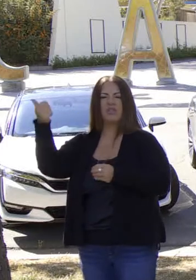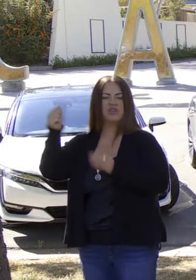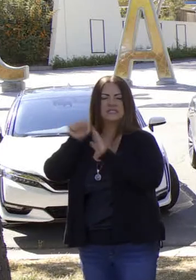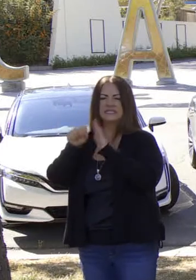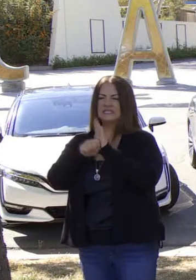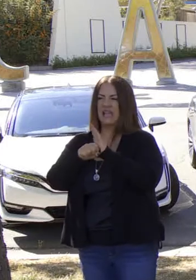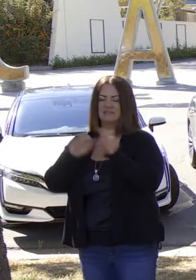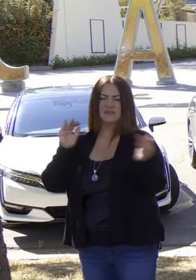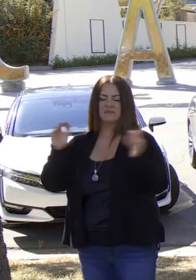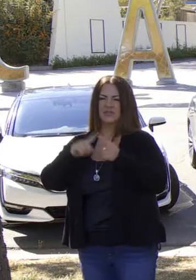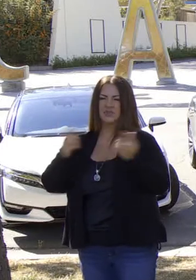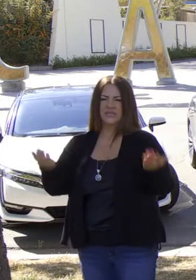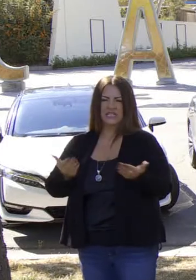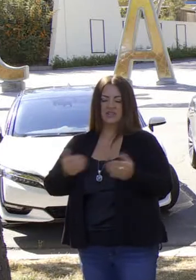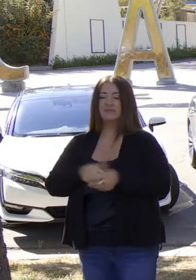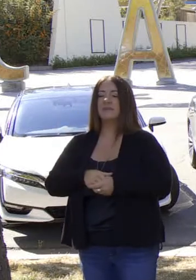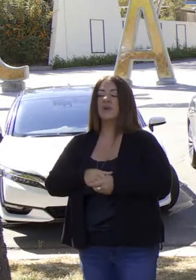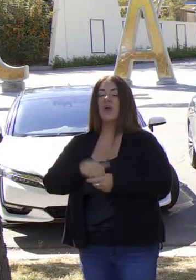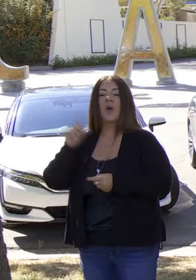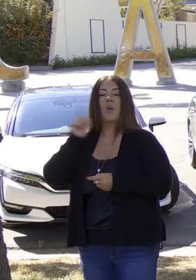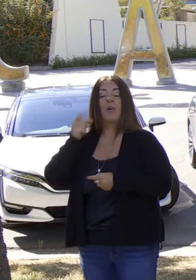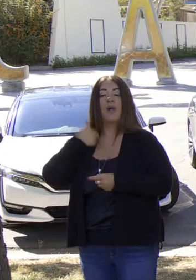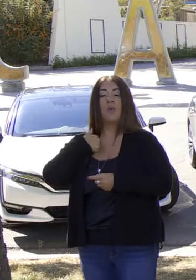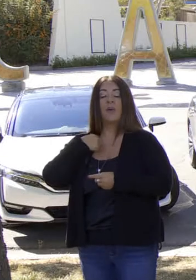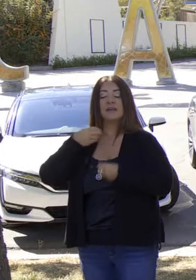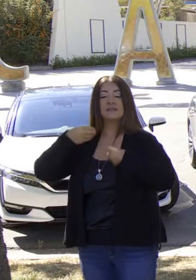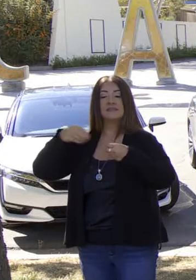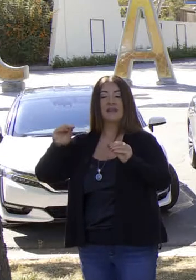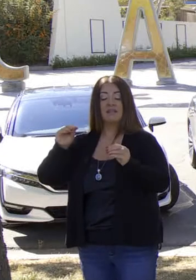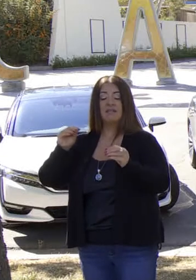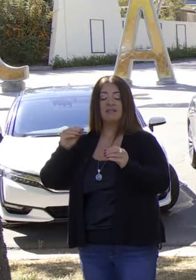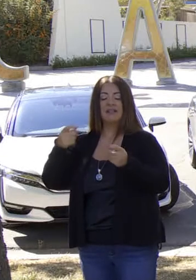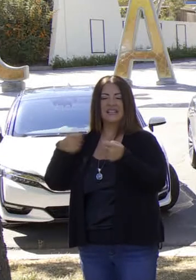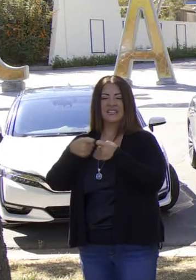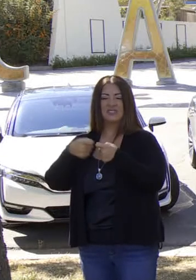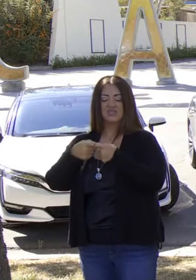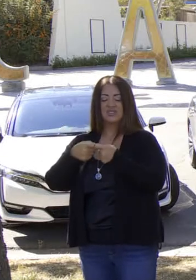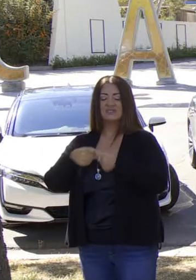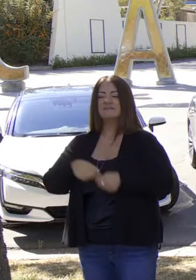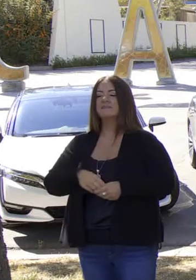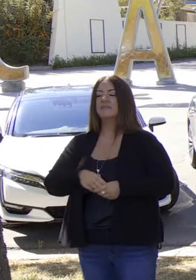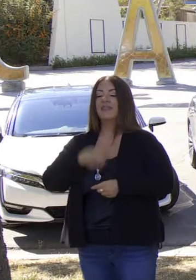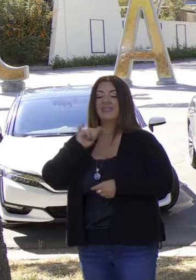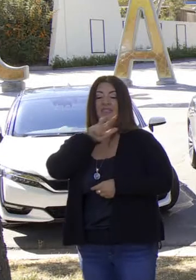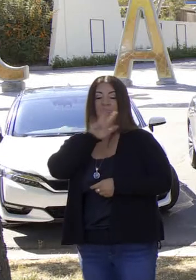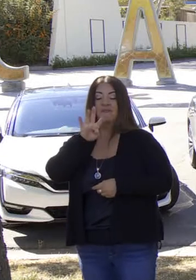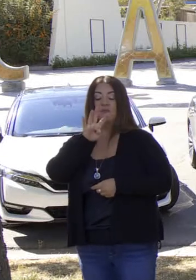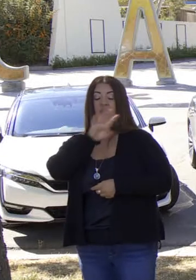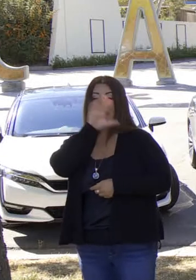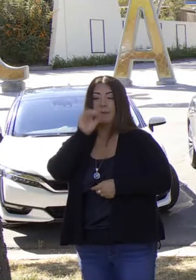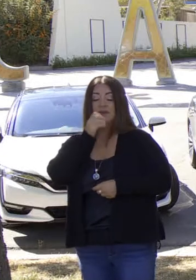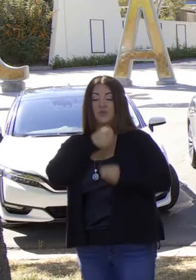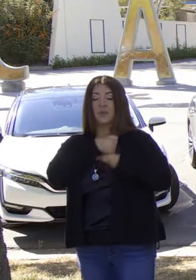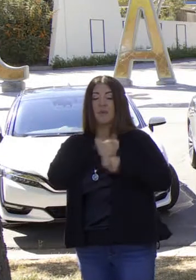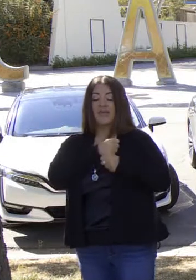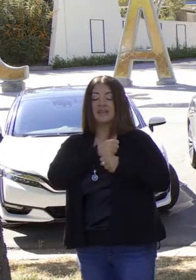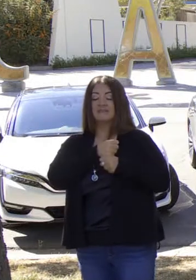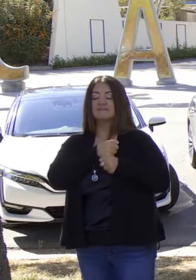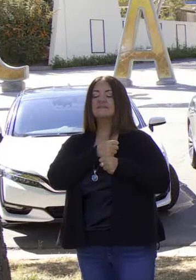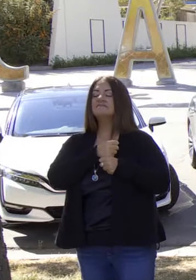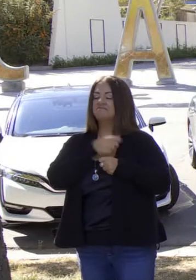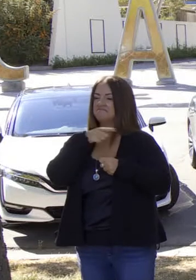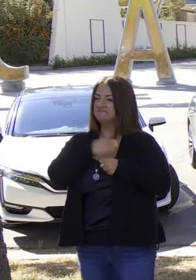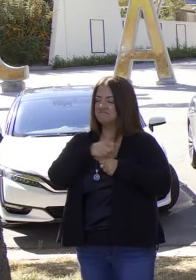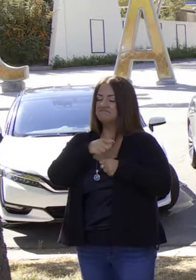acerca. Nuestra segunda exportación más grande en California son vehículos eléctricos. Esos 34 productores